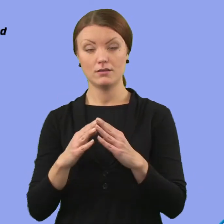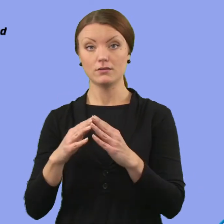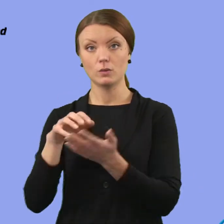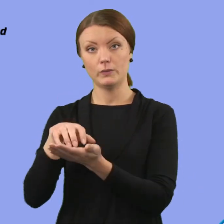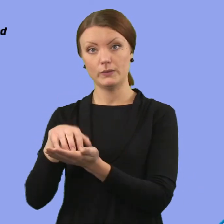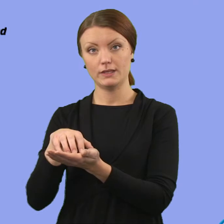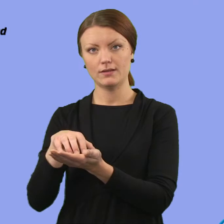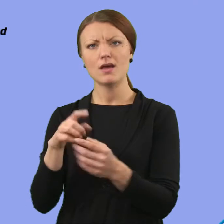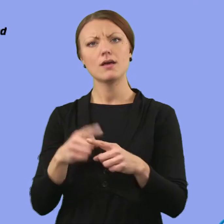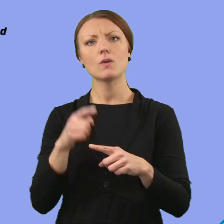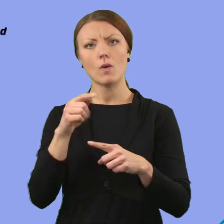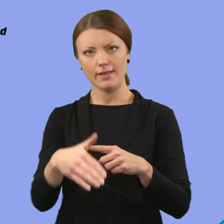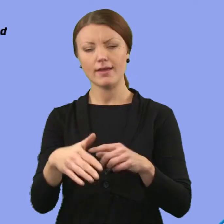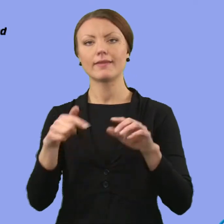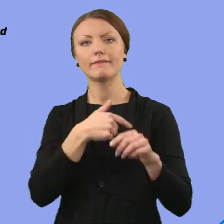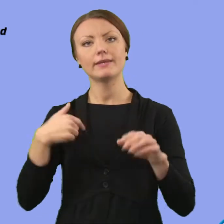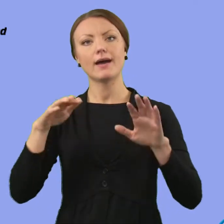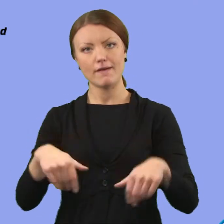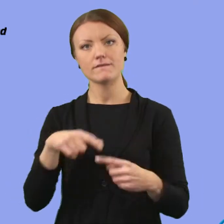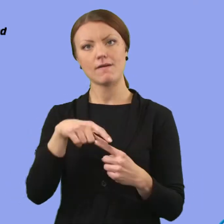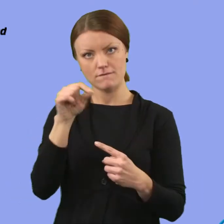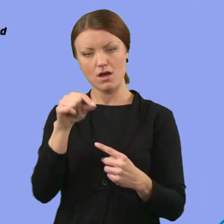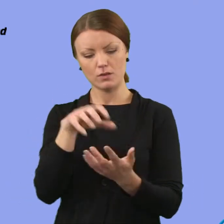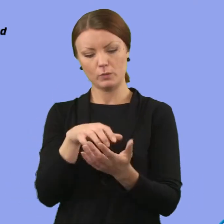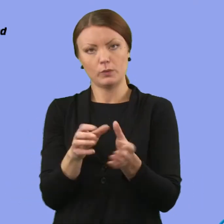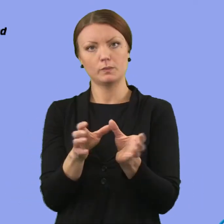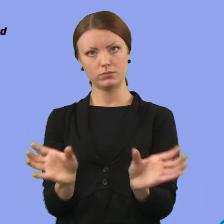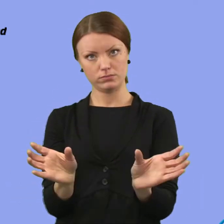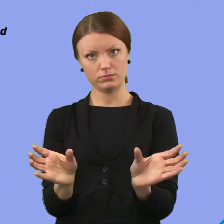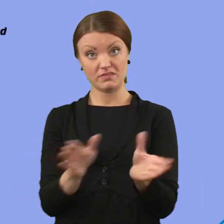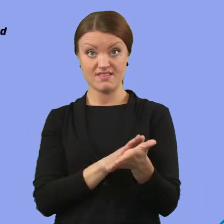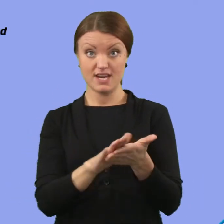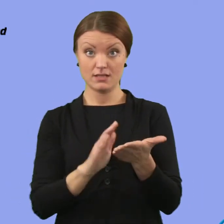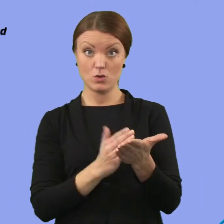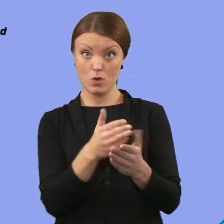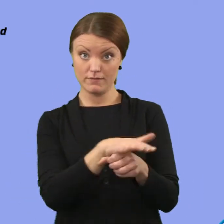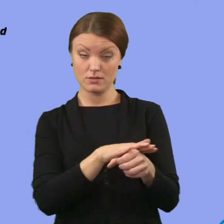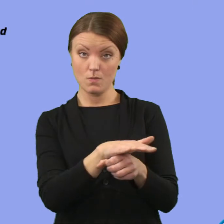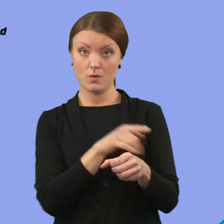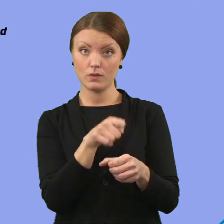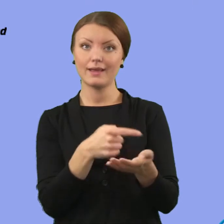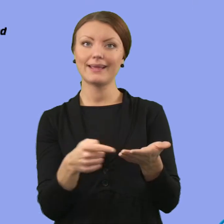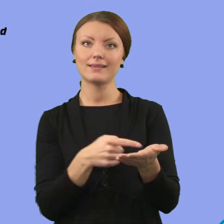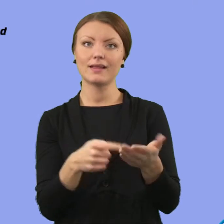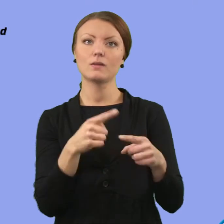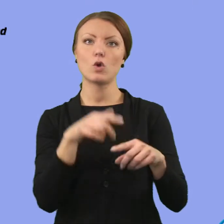Stad och kommun. I Trollhättan har vi valt att dela upp kommunen i två delar. Dels den